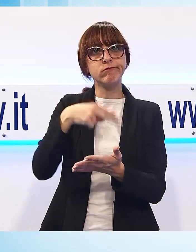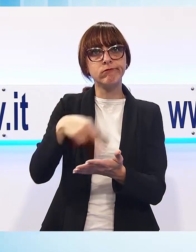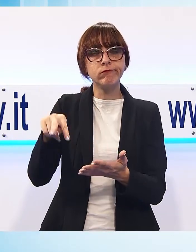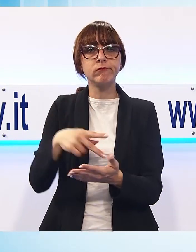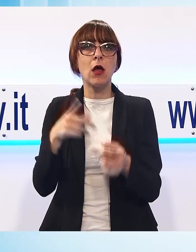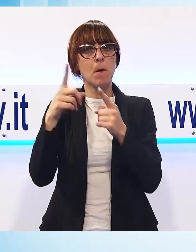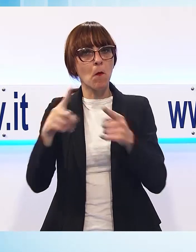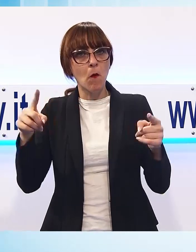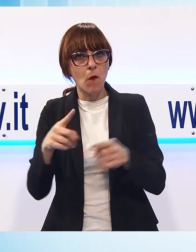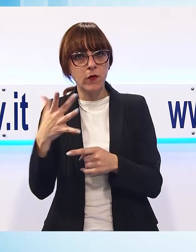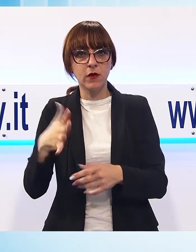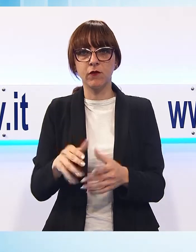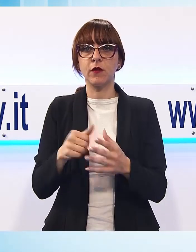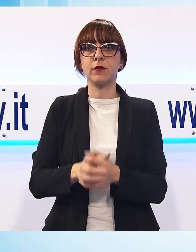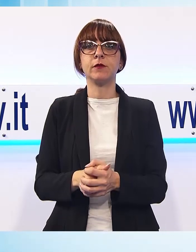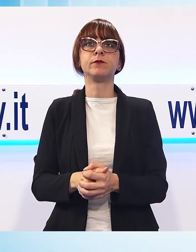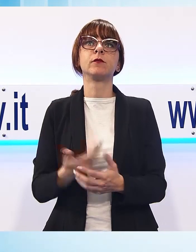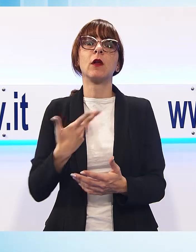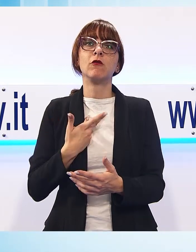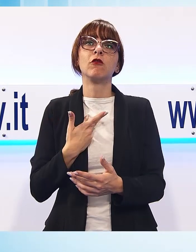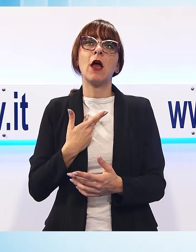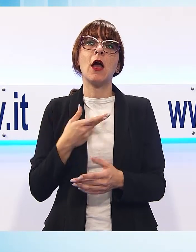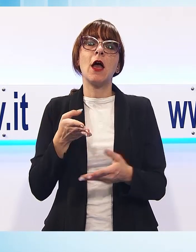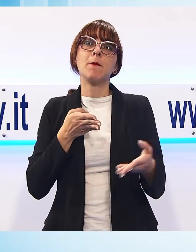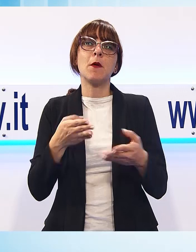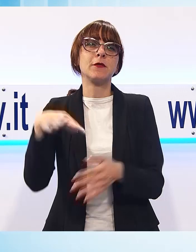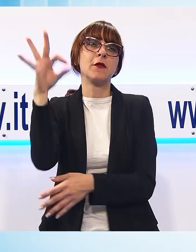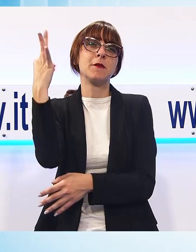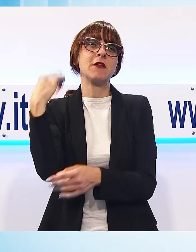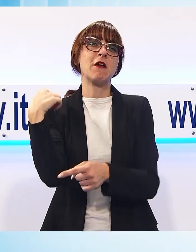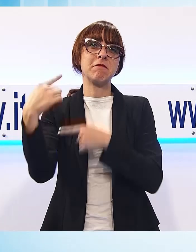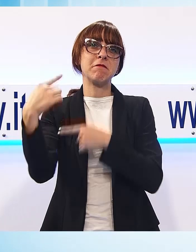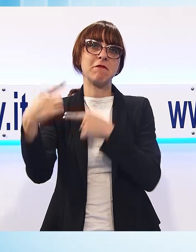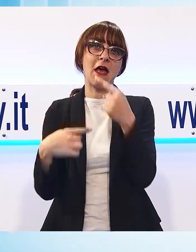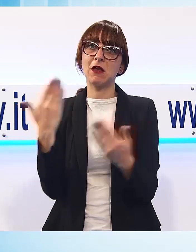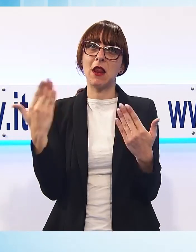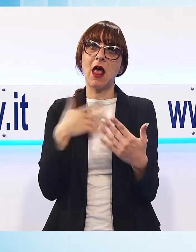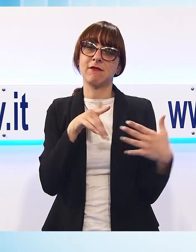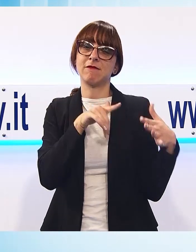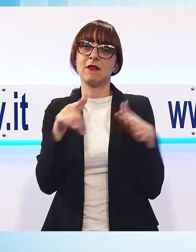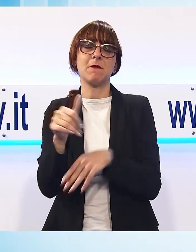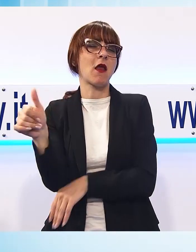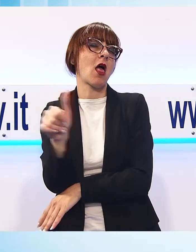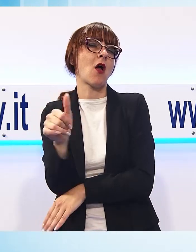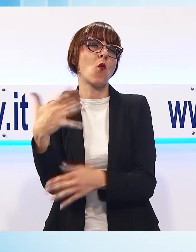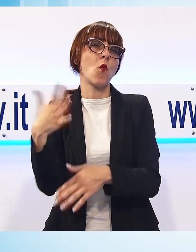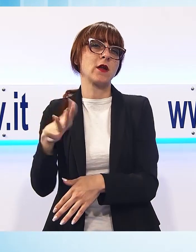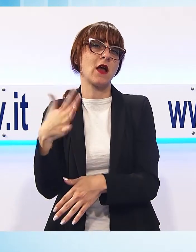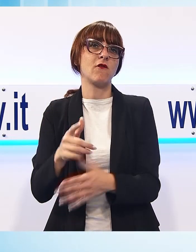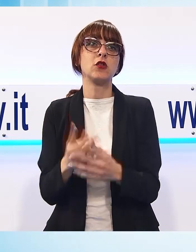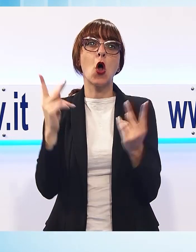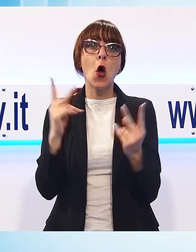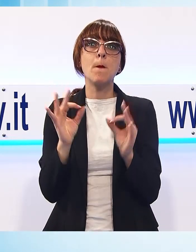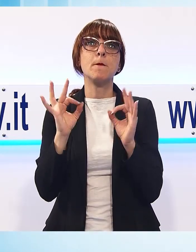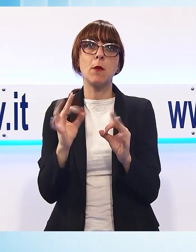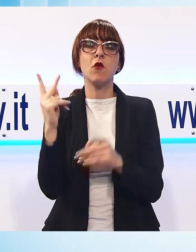diretta da Amish Moore. In tal senso davvero speciale un evento tradizionale che ha reso unica la settimana, perché infatti nella stessa Scozia